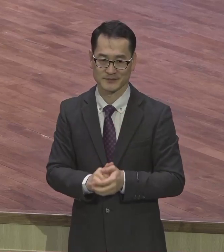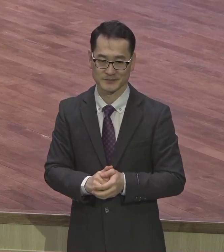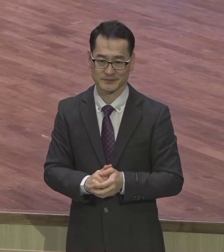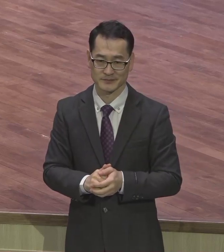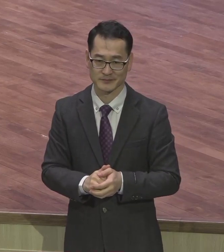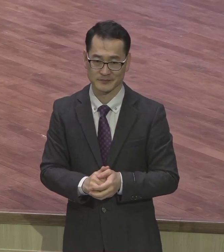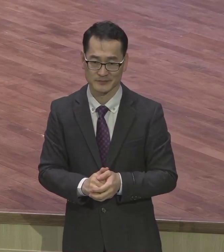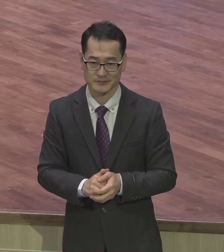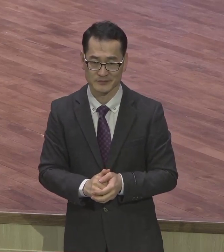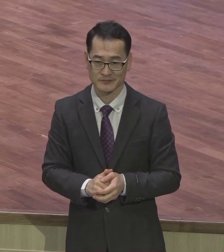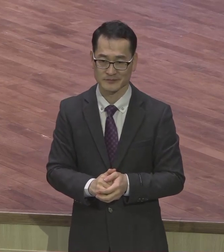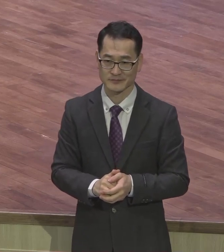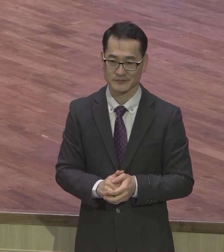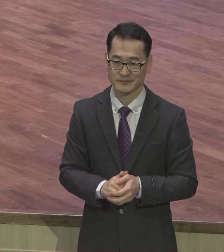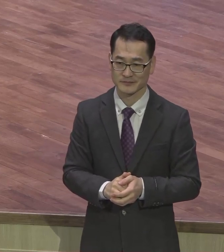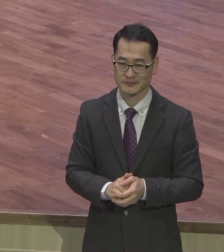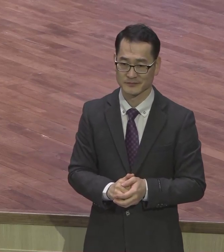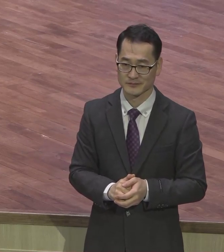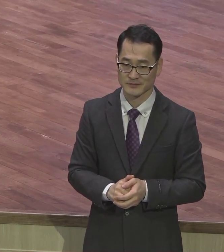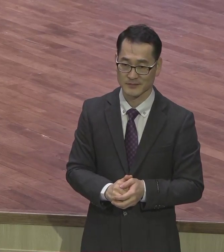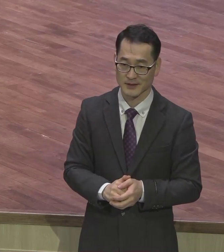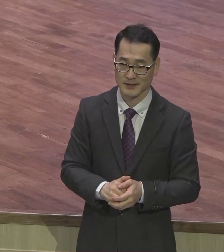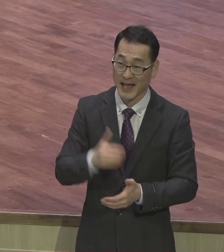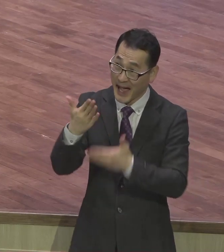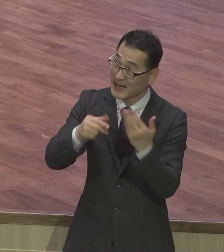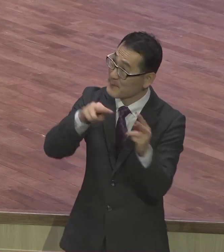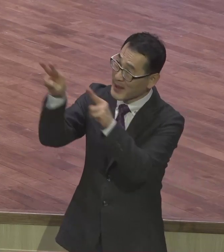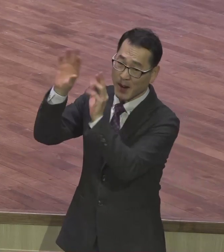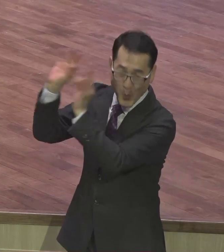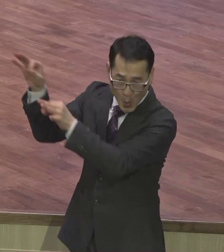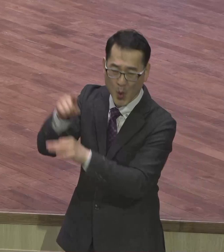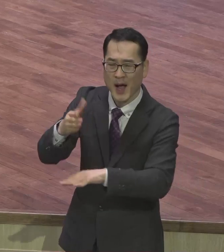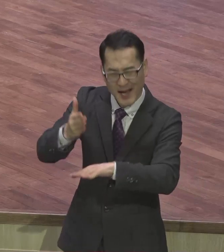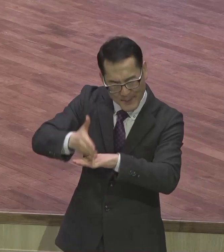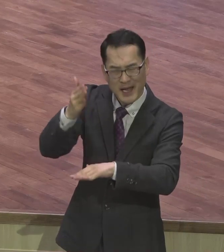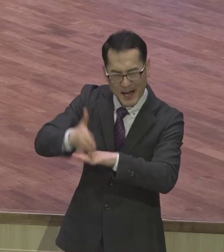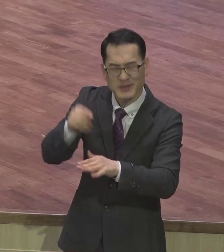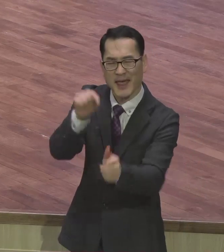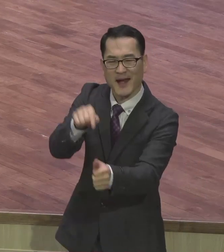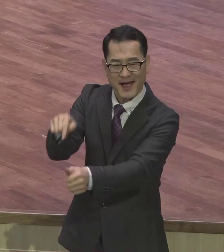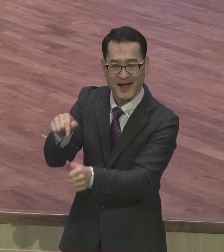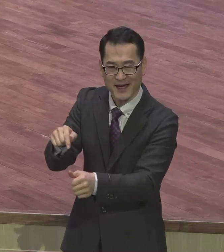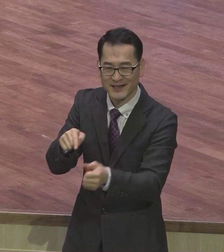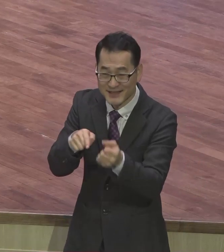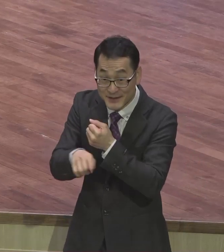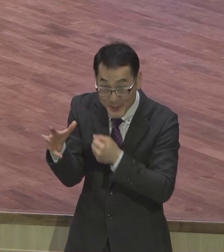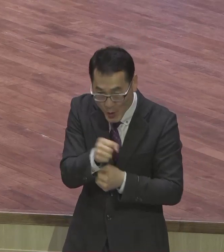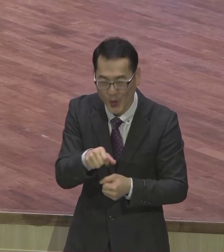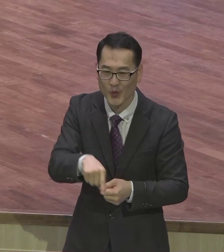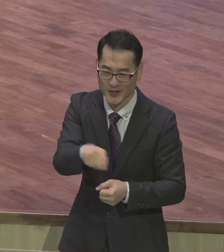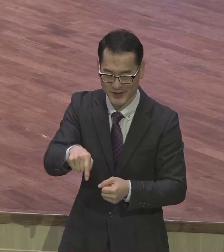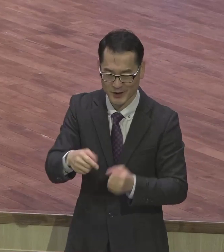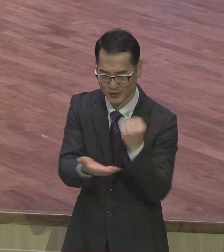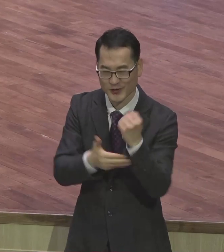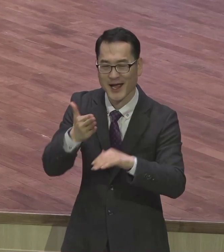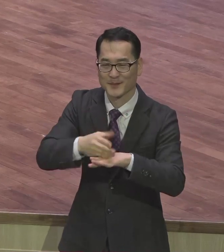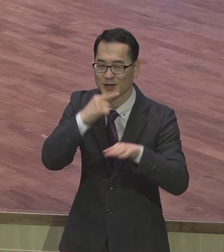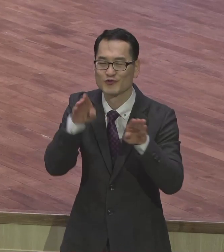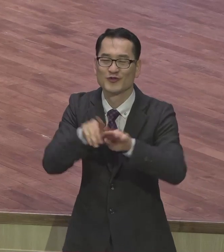수수감사주일을 만든 줄 믿으시기 바랍니다. 영어로 하면 Thanksgiving Day Thanksgiving Day 무슨 말이냐 즉역하면